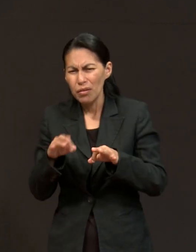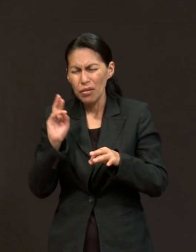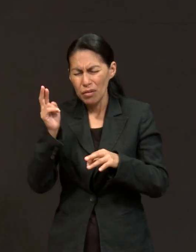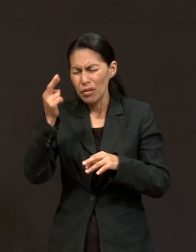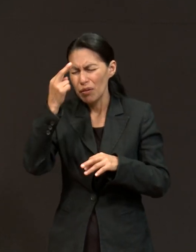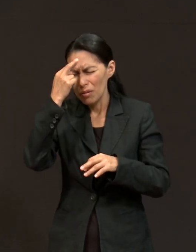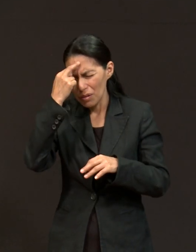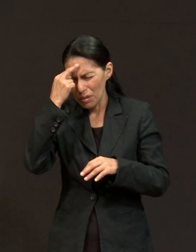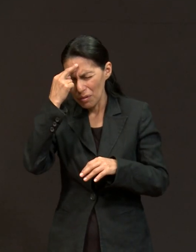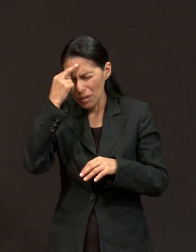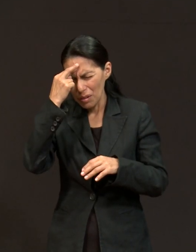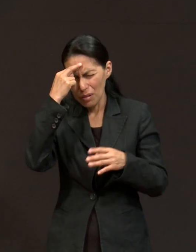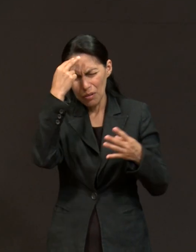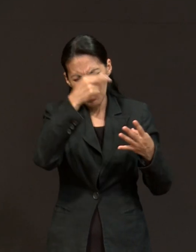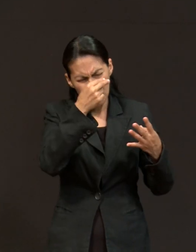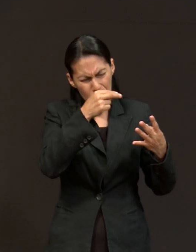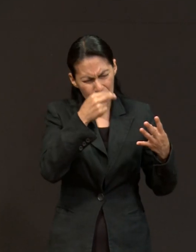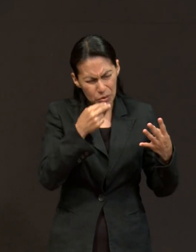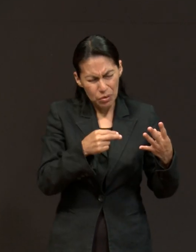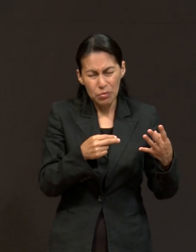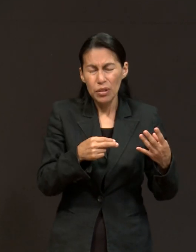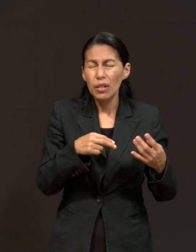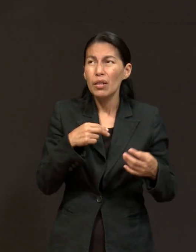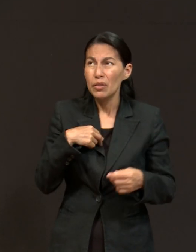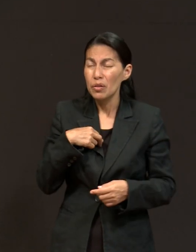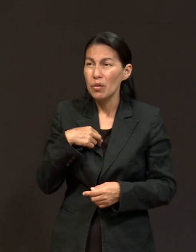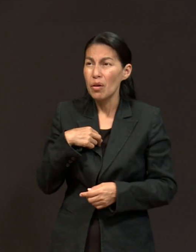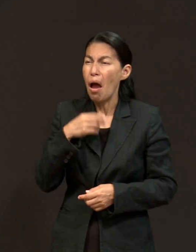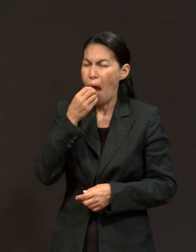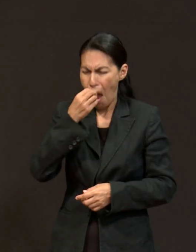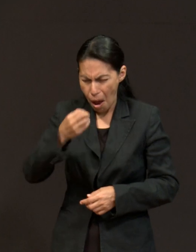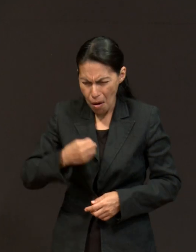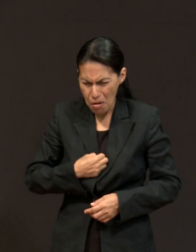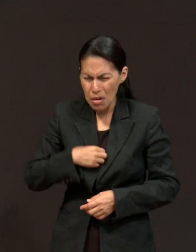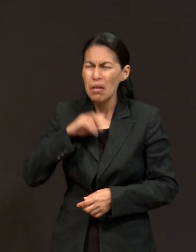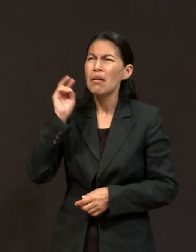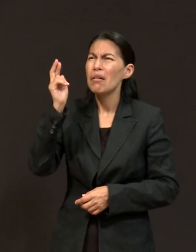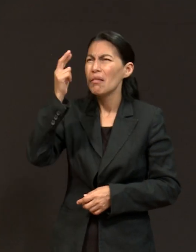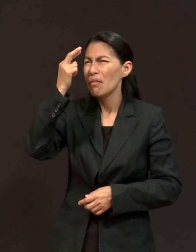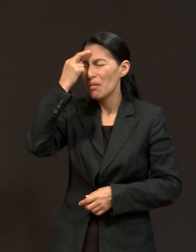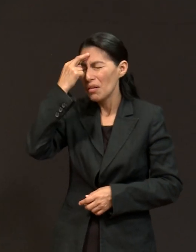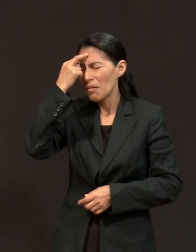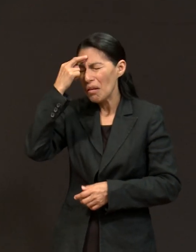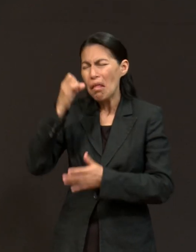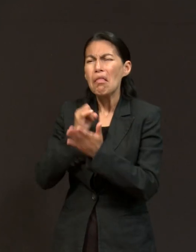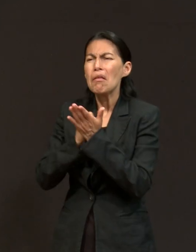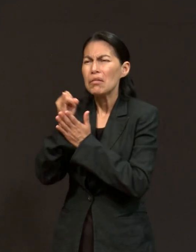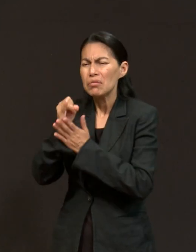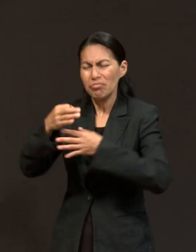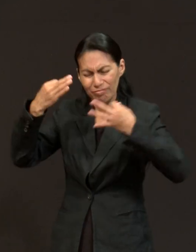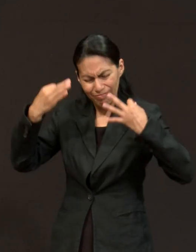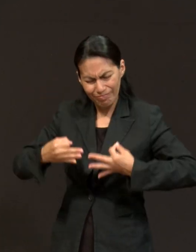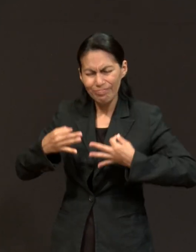nombres, y ahí estaba la respuesta. Maravilloso. Ahí estaba la respuesta en un versículo, en algo que venía